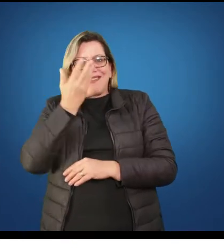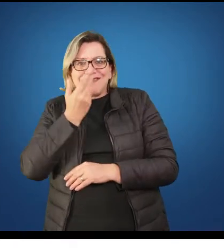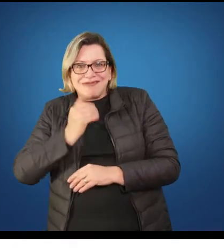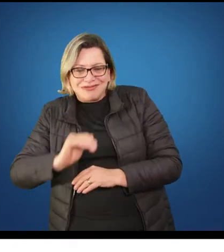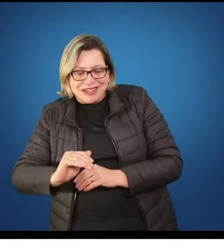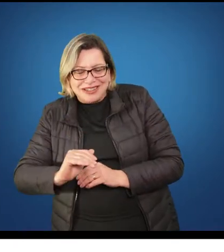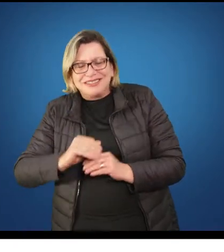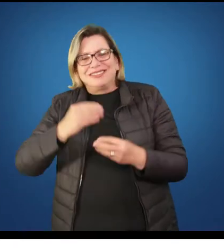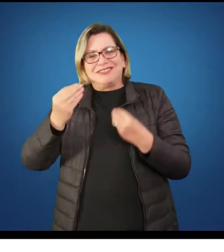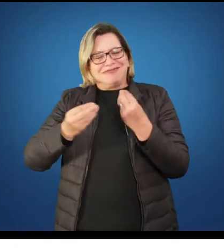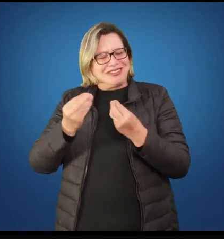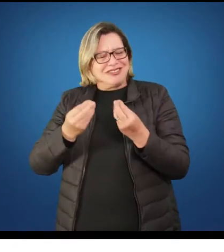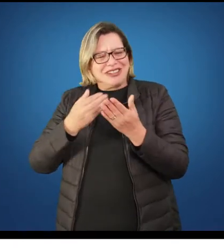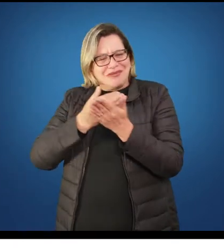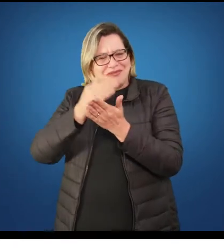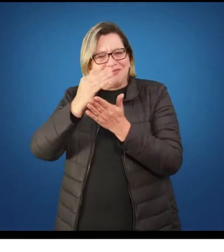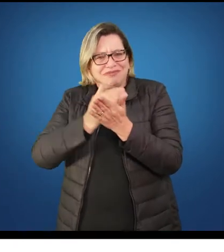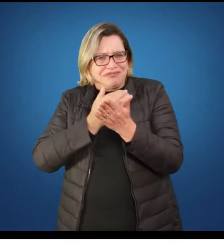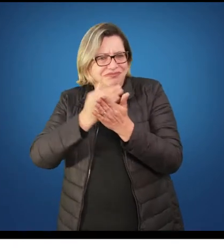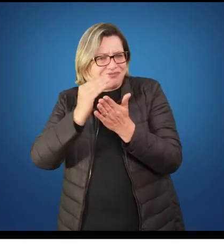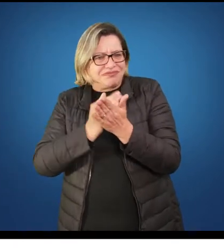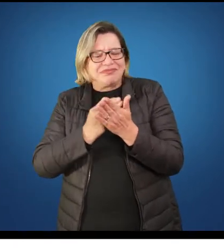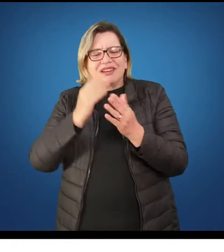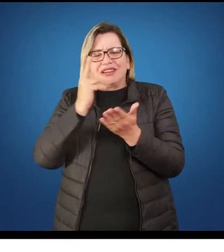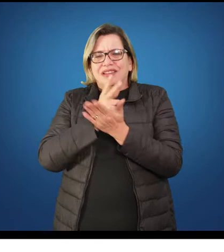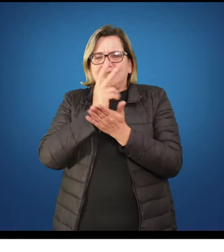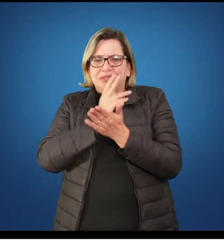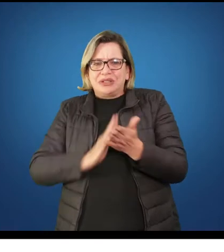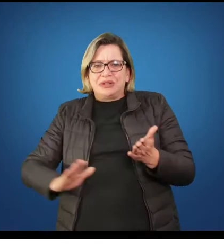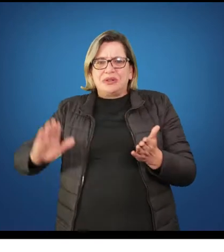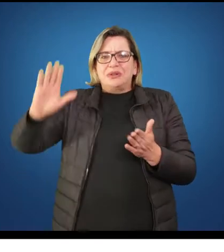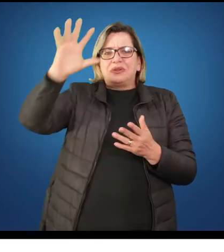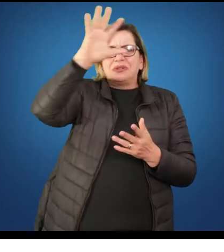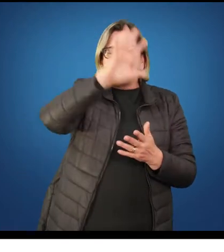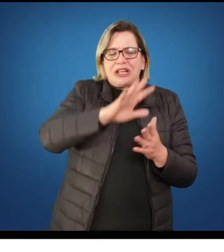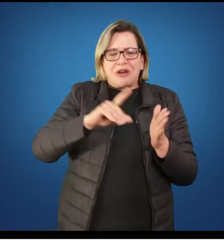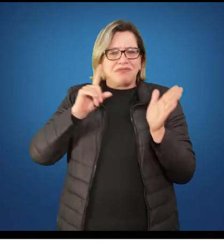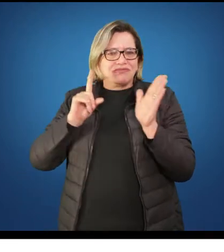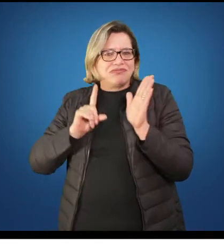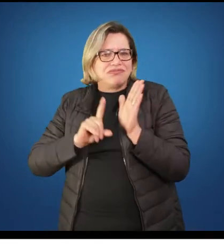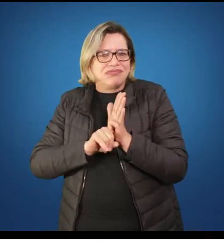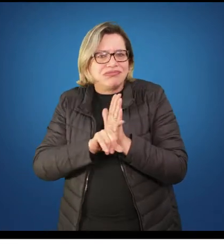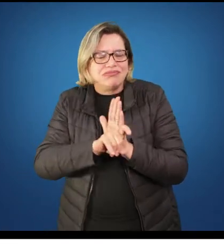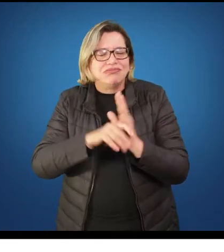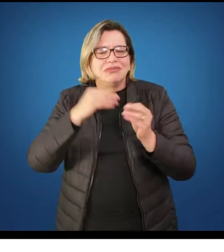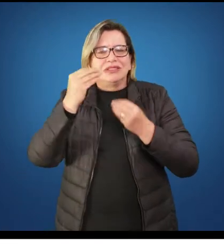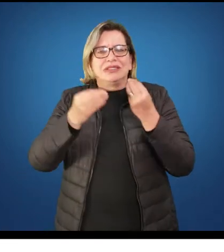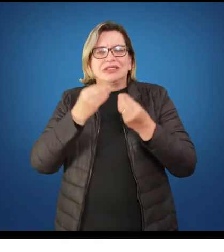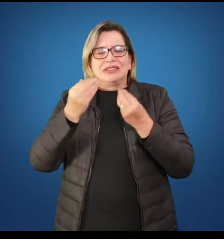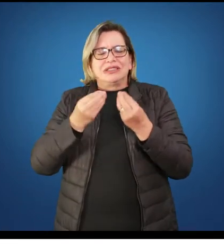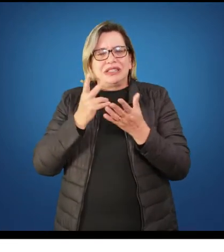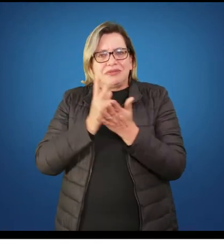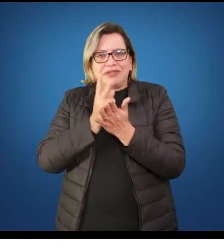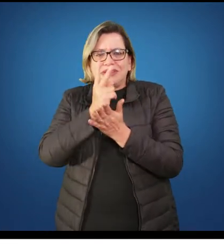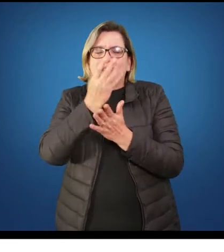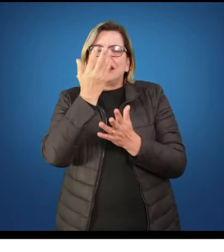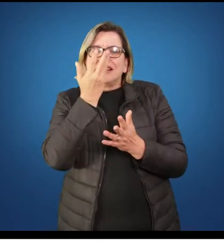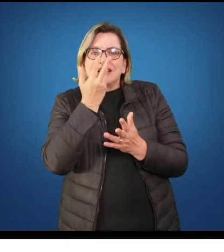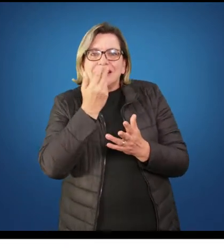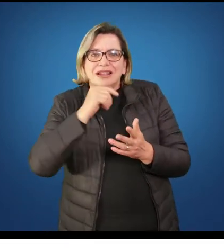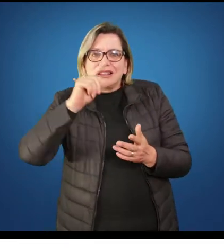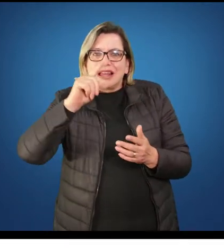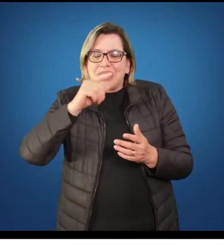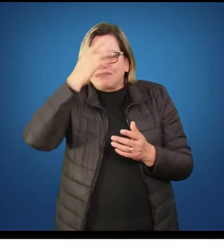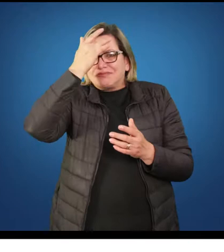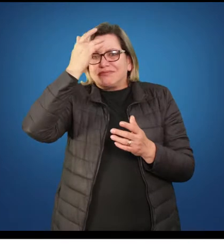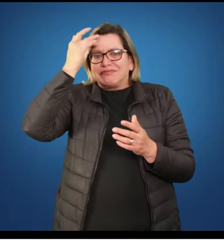apropriando dos conhecimentos e, consequentemente, estão construindo a sua identidade e a sua autonomia. Já